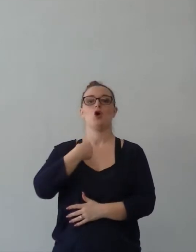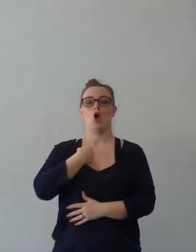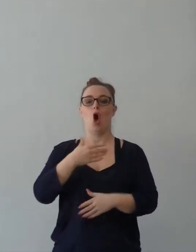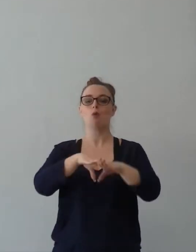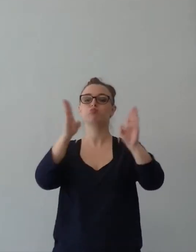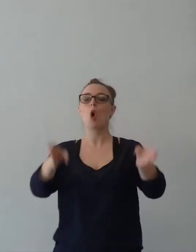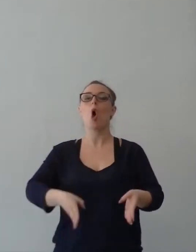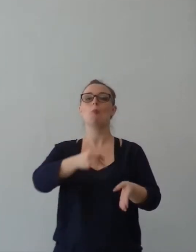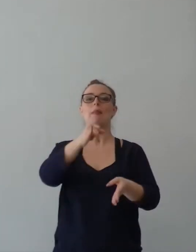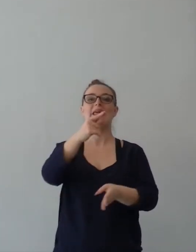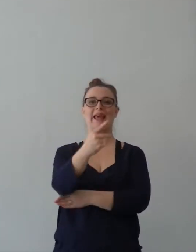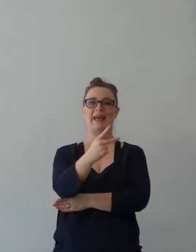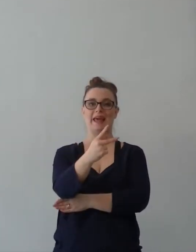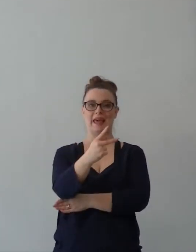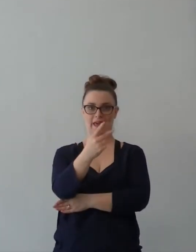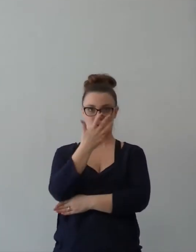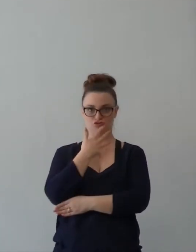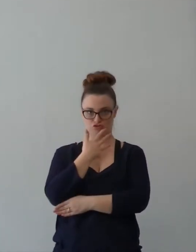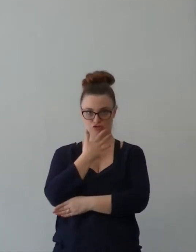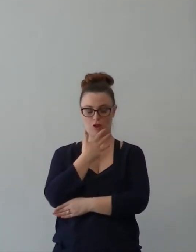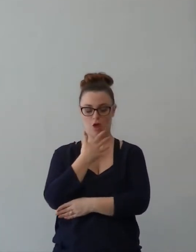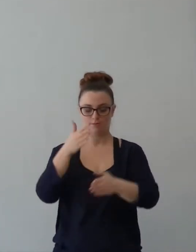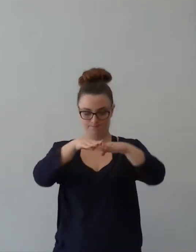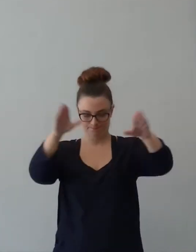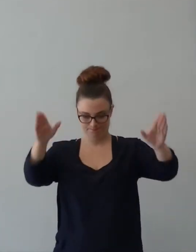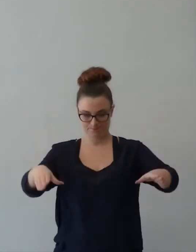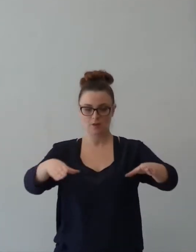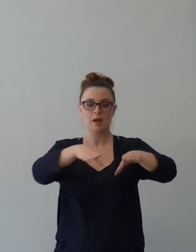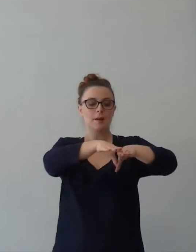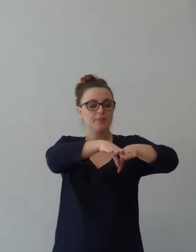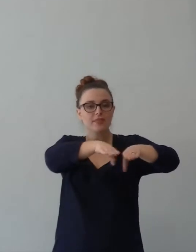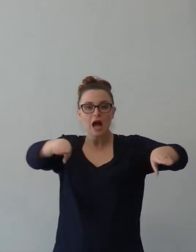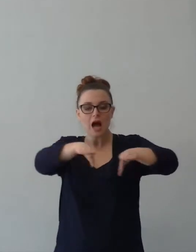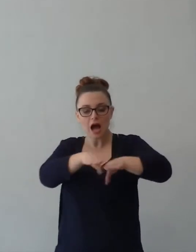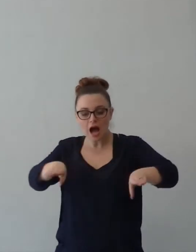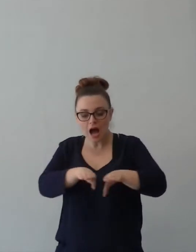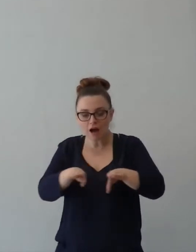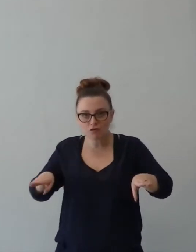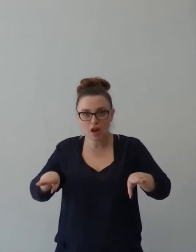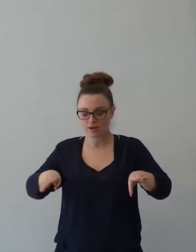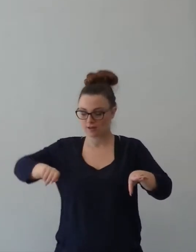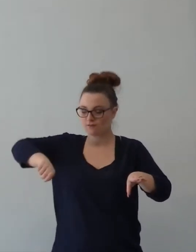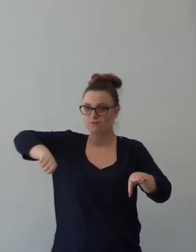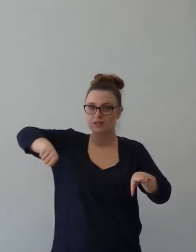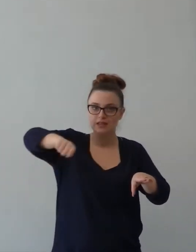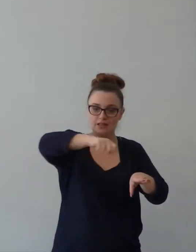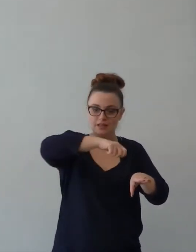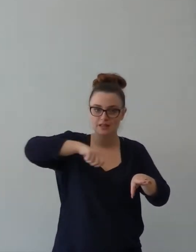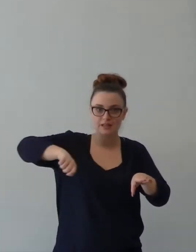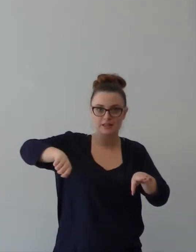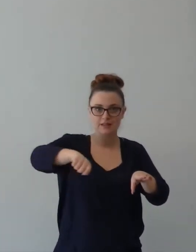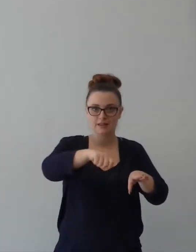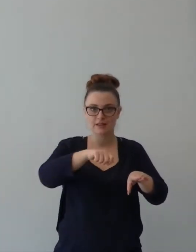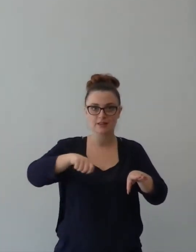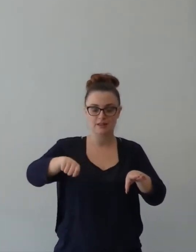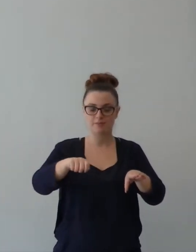Ho tutte quante le tavole, ho tutte quante le viti, le tavole sono, le viti sono